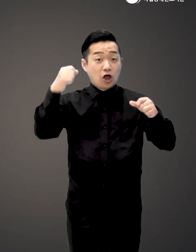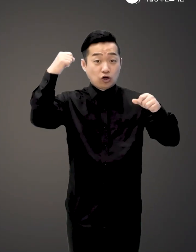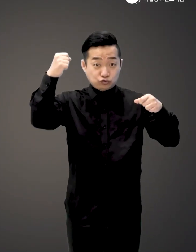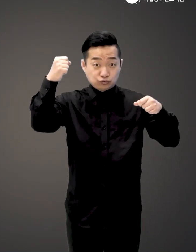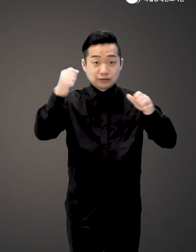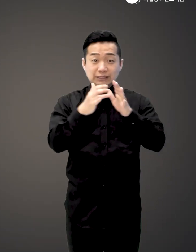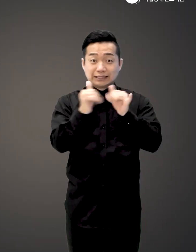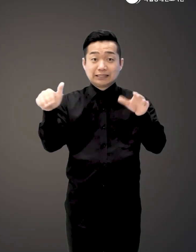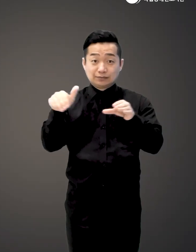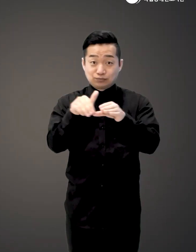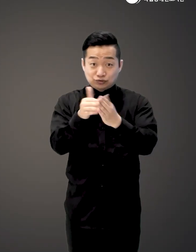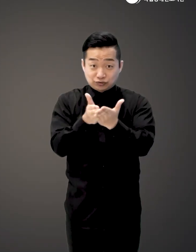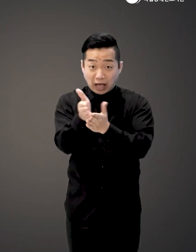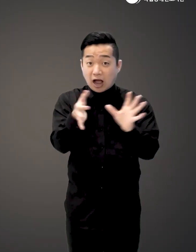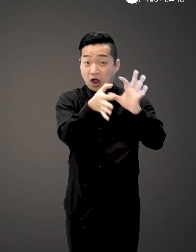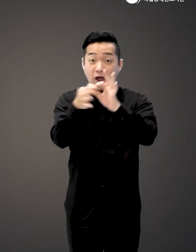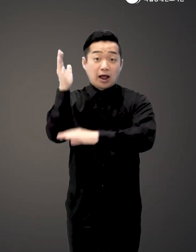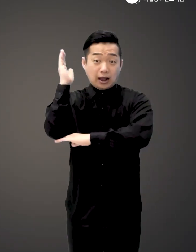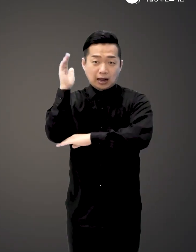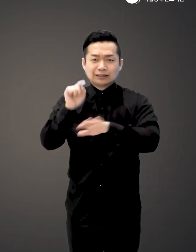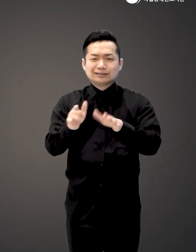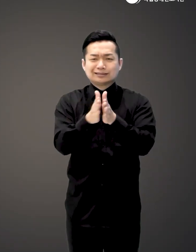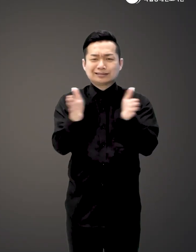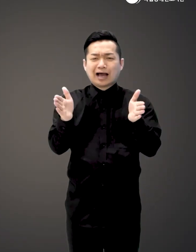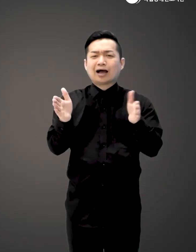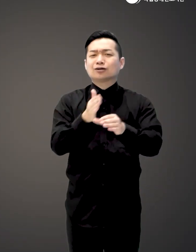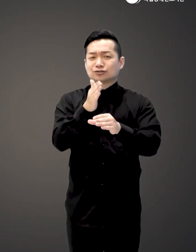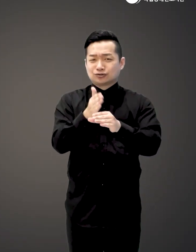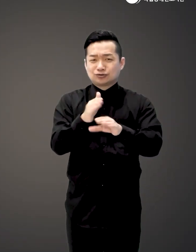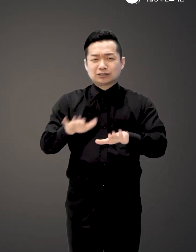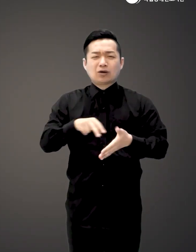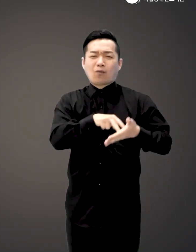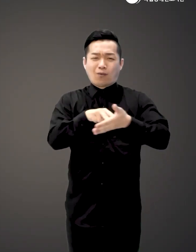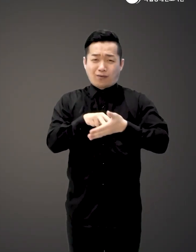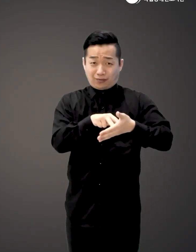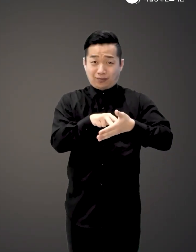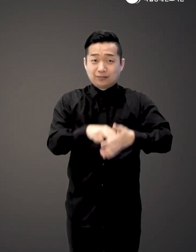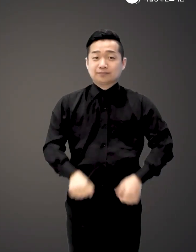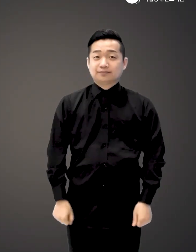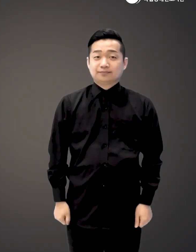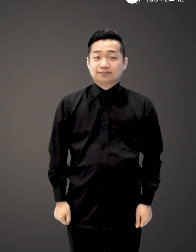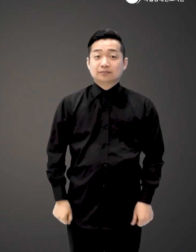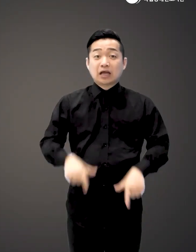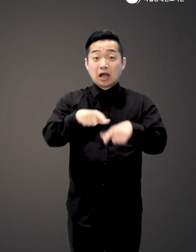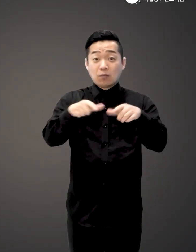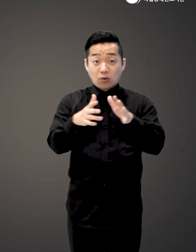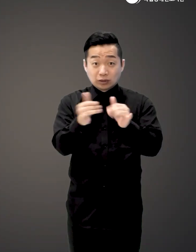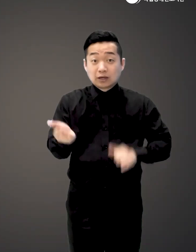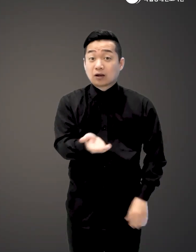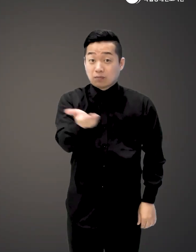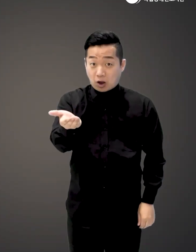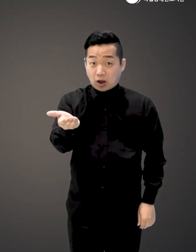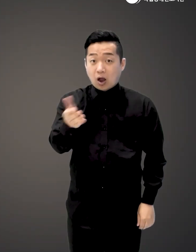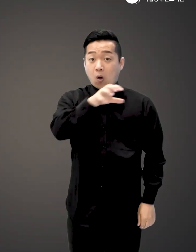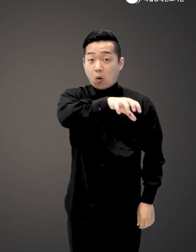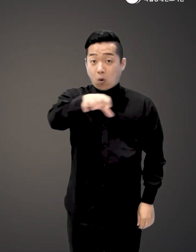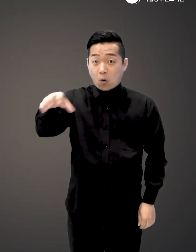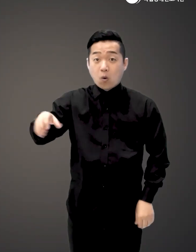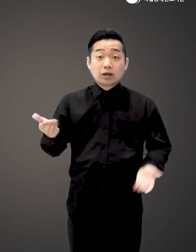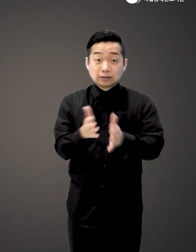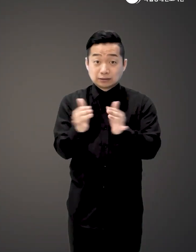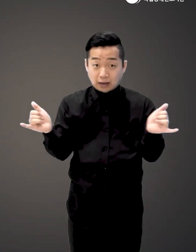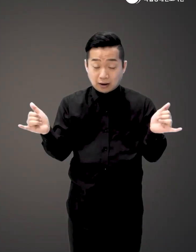춤과 인문학을 연계하는 강의는 여전히 시작 단계이고 외로운 작업이라 합니다 대중들에게 그리고